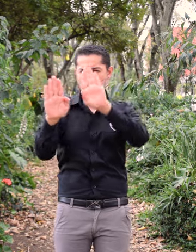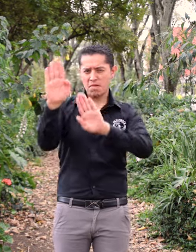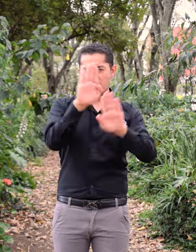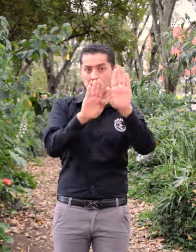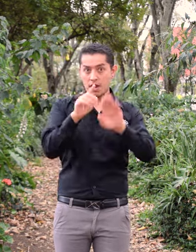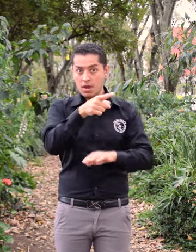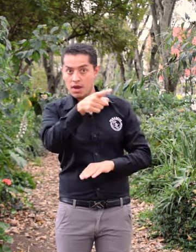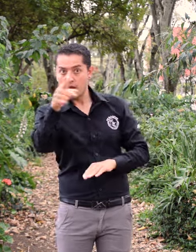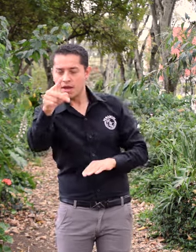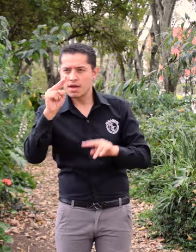asistirá.